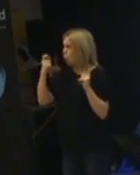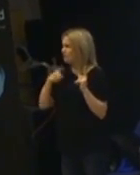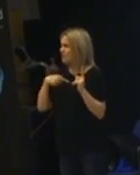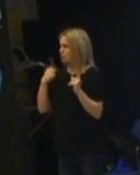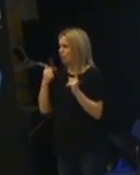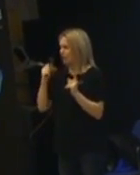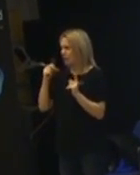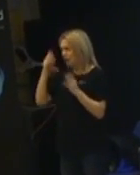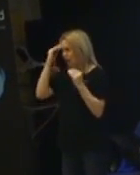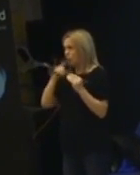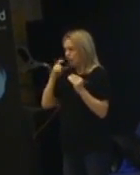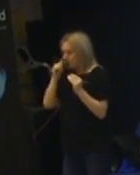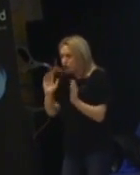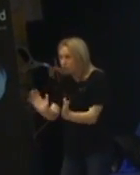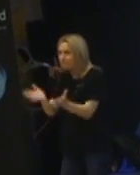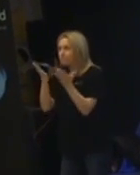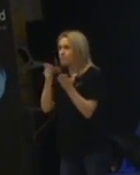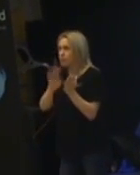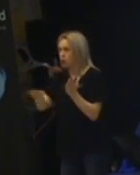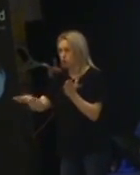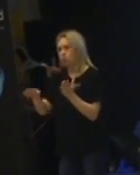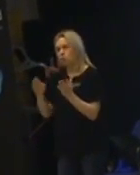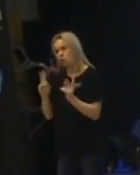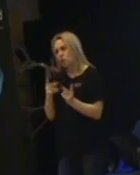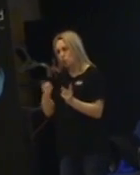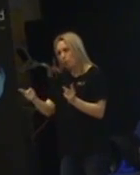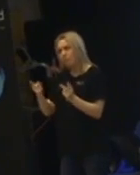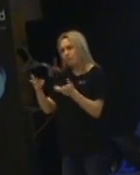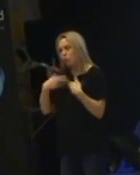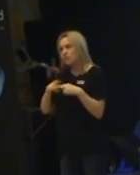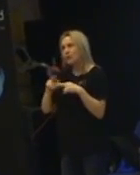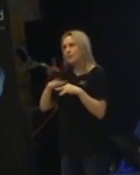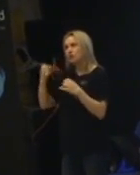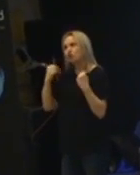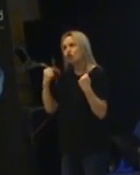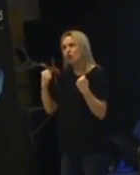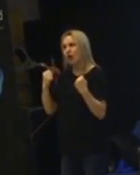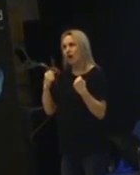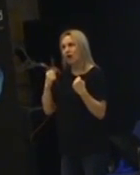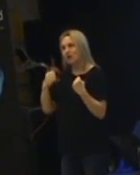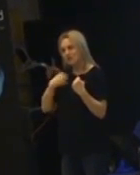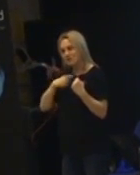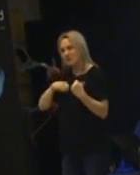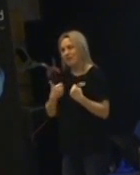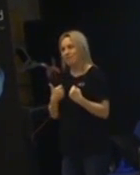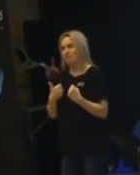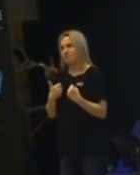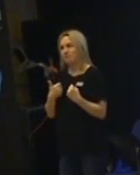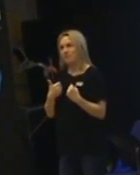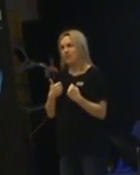lära oss att lyfta dem bättre. Och lära dem att få känna mer styrka i sig själva. Att wow vad det här kan bli något coolt.